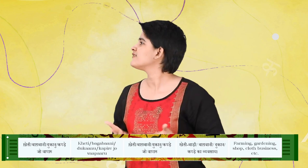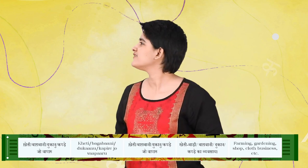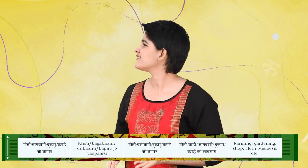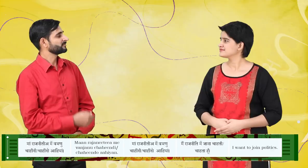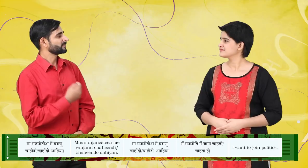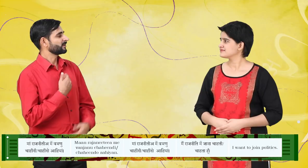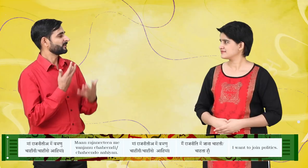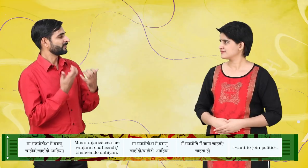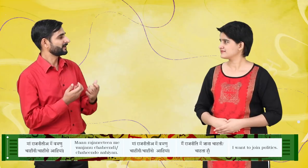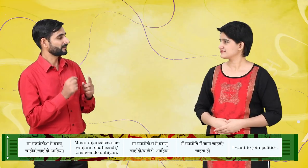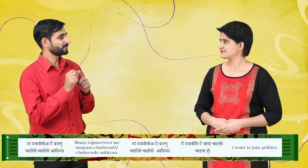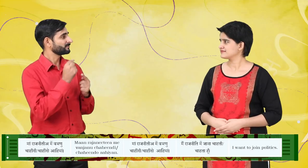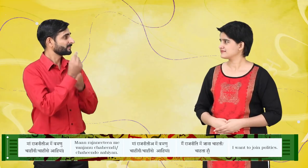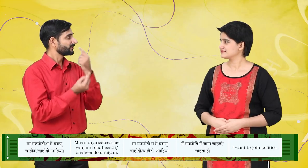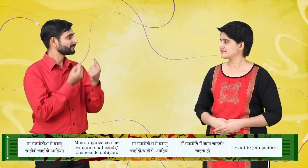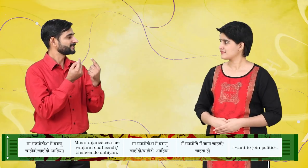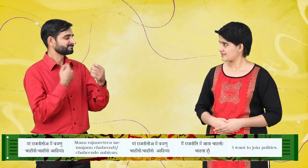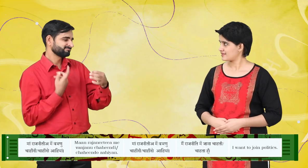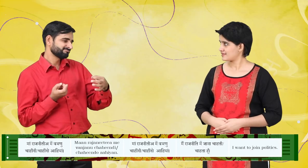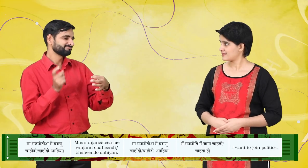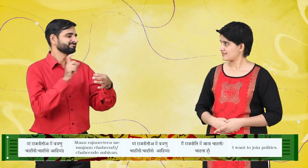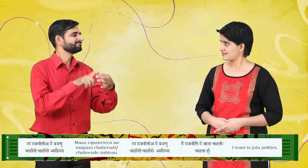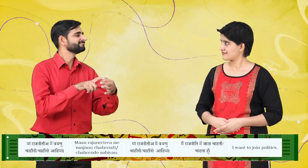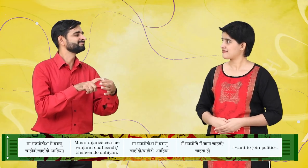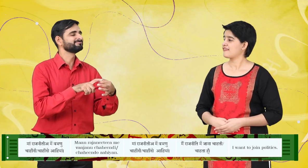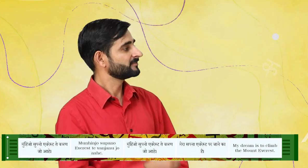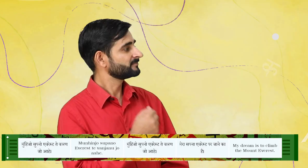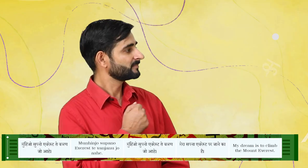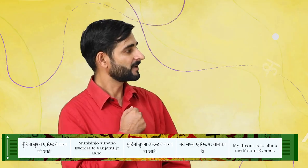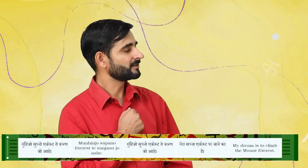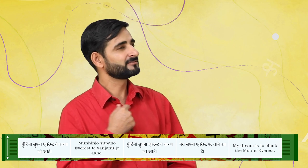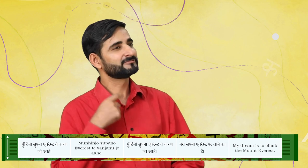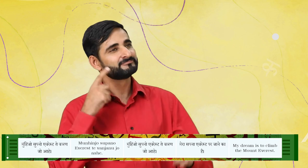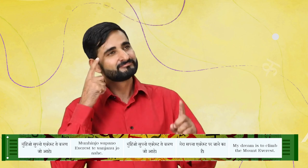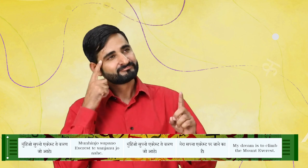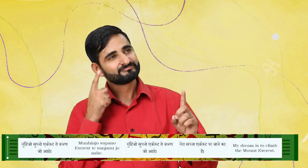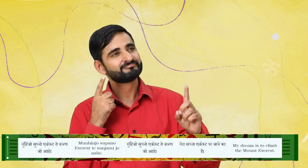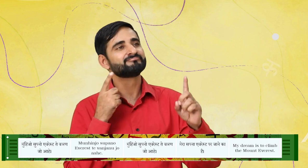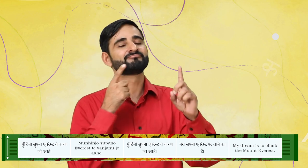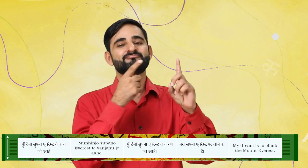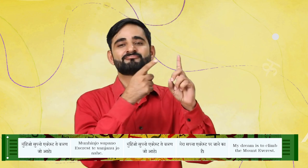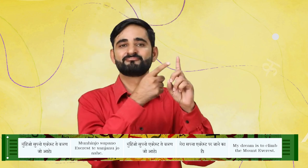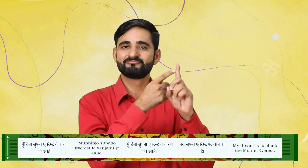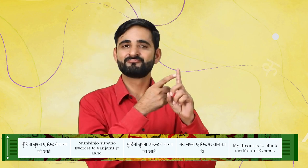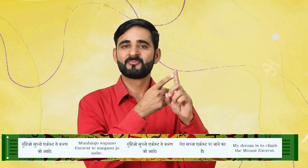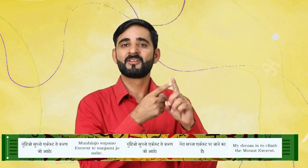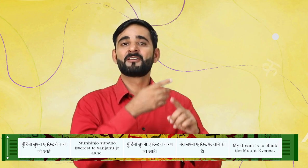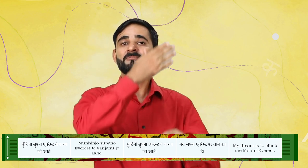मा राजनीतिय में वनेण चाहिंदी आहें मुहिंजो सुपनो एवरिस्ते वनेण जो आहे